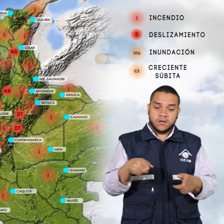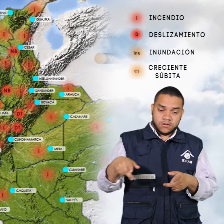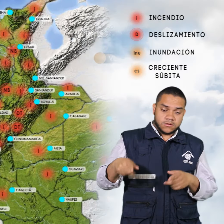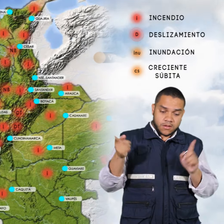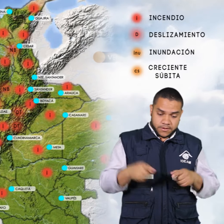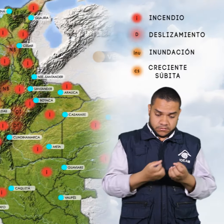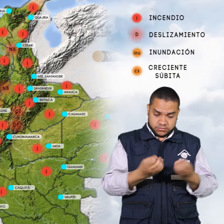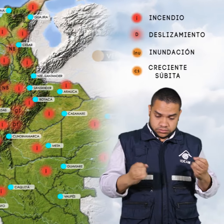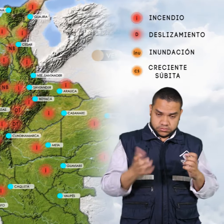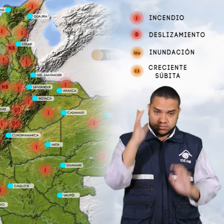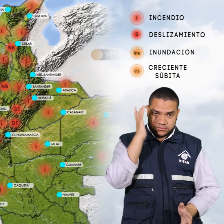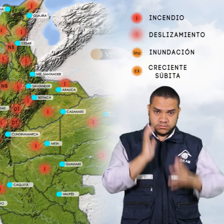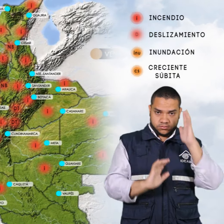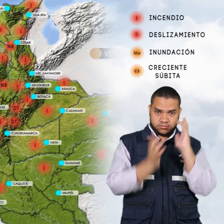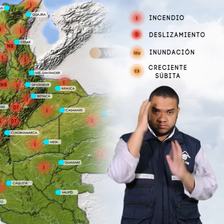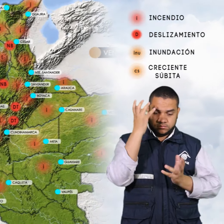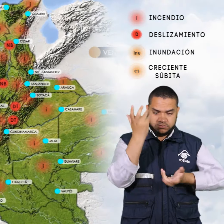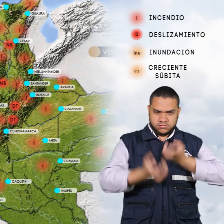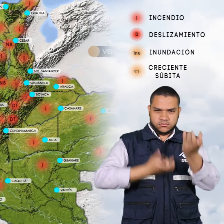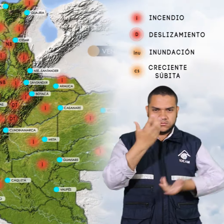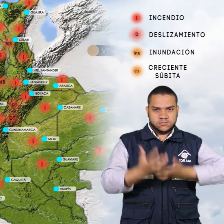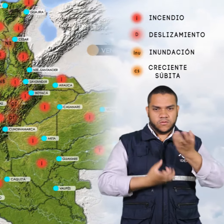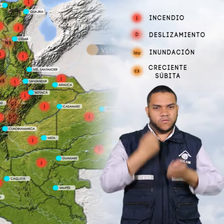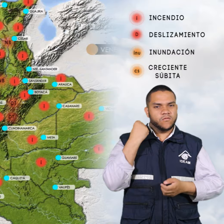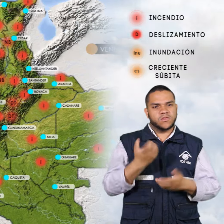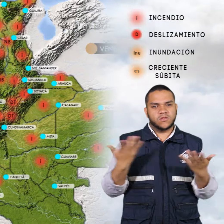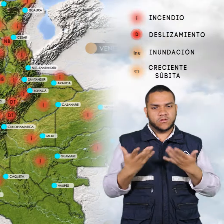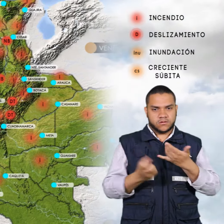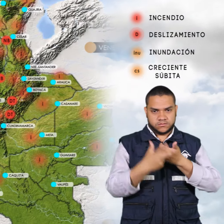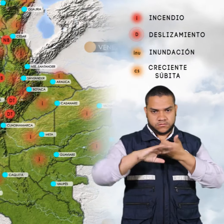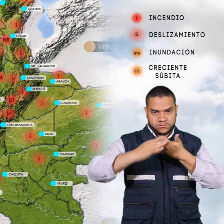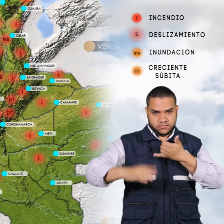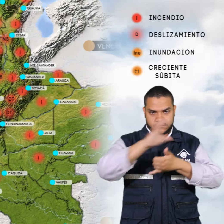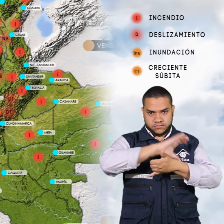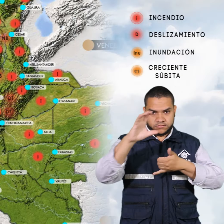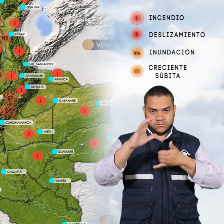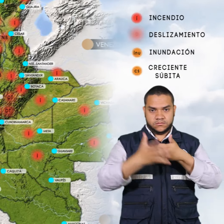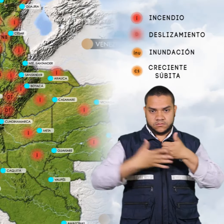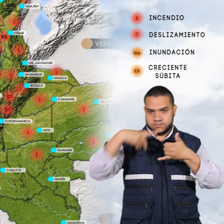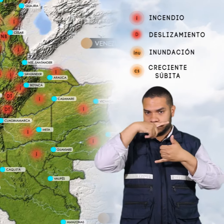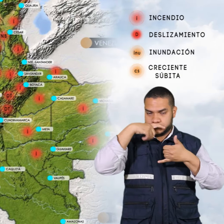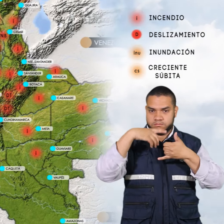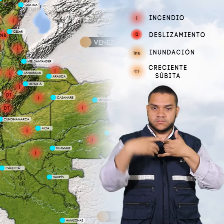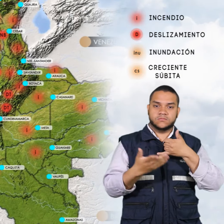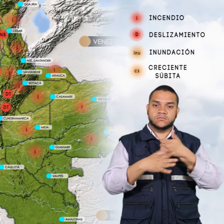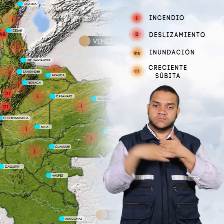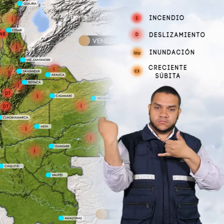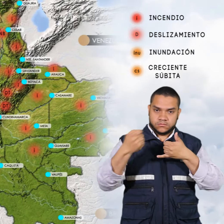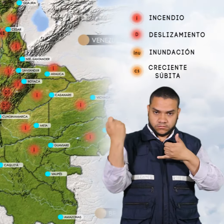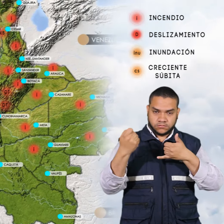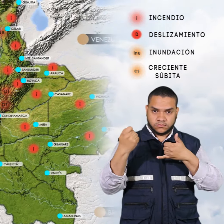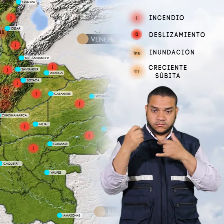varios sectores de bosques cultivos y pastos localizados en las regiones andina caribe orinoquía y amazonía por heladas o